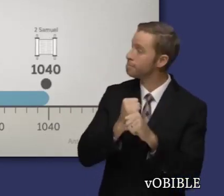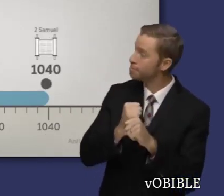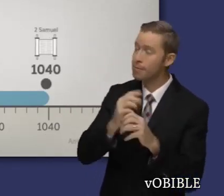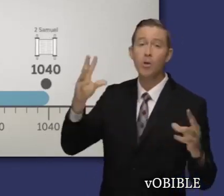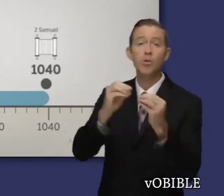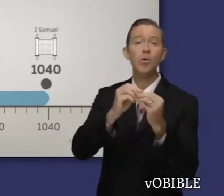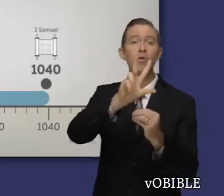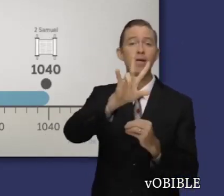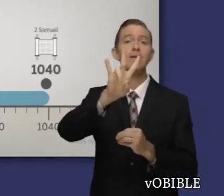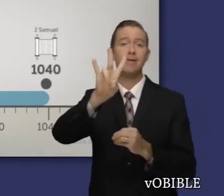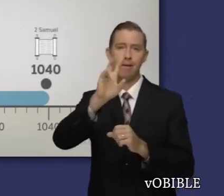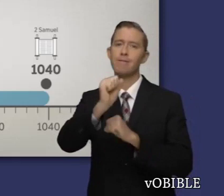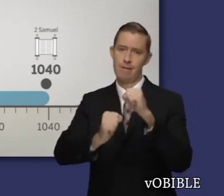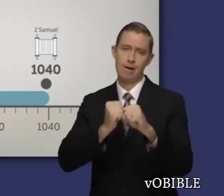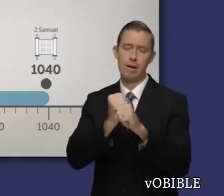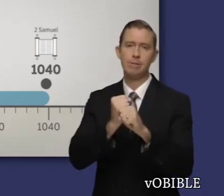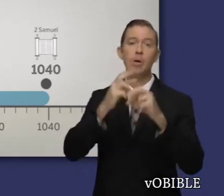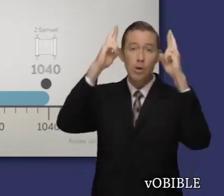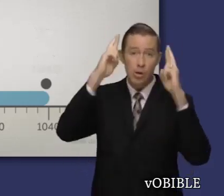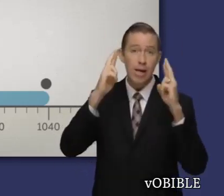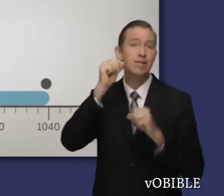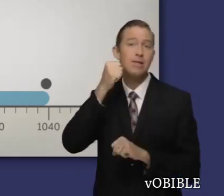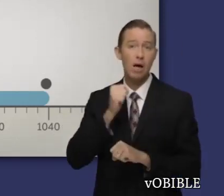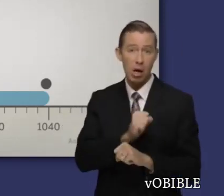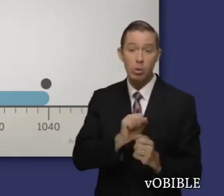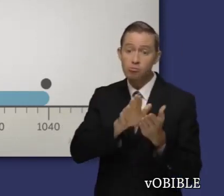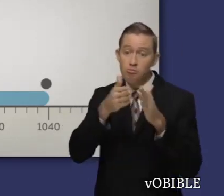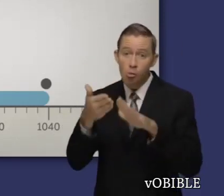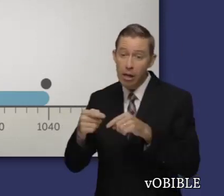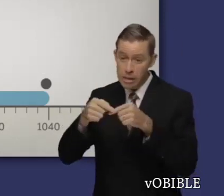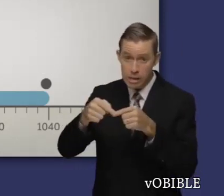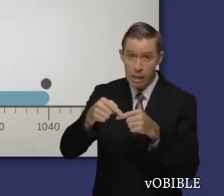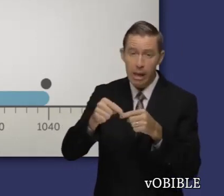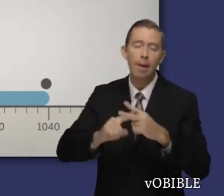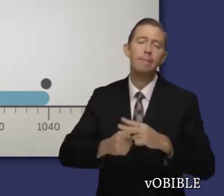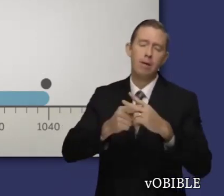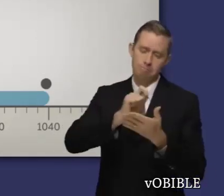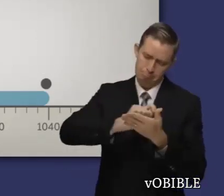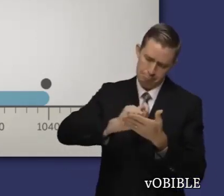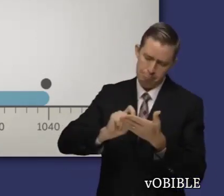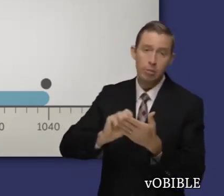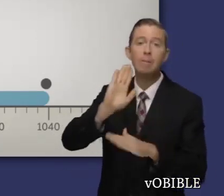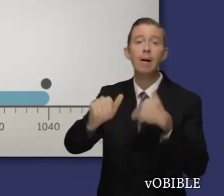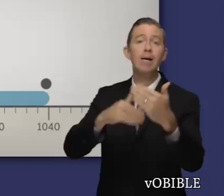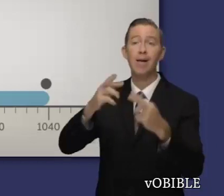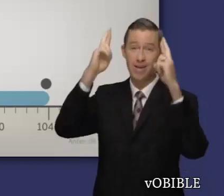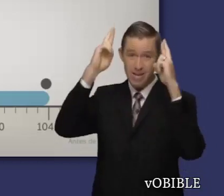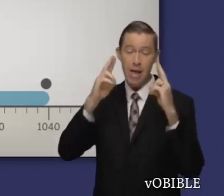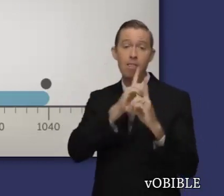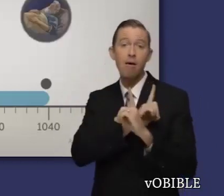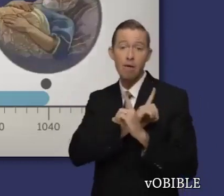nuestra era, cuando se terminó de escribir. Segundo de Samuel comienza poco después de la muerte del rey Saúl